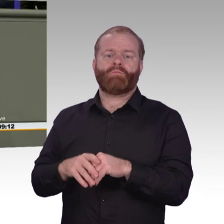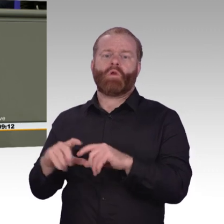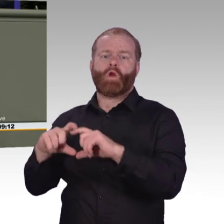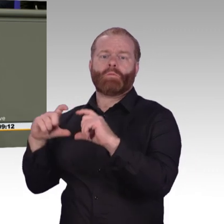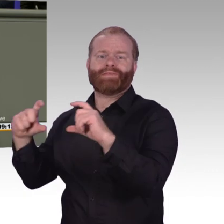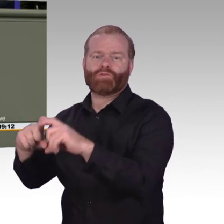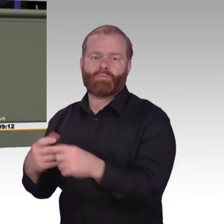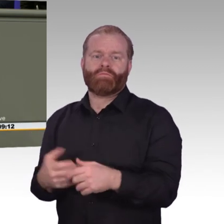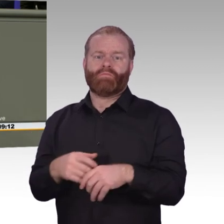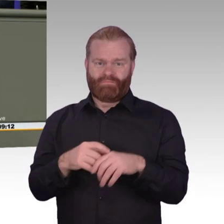aus.